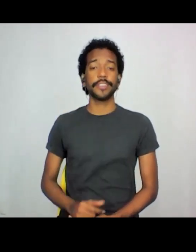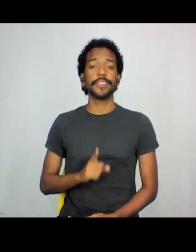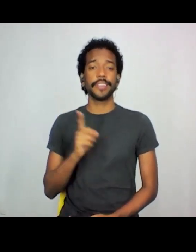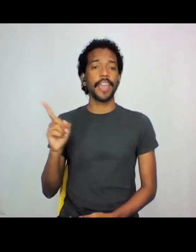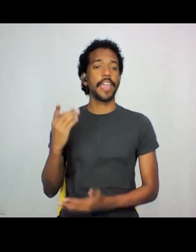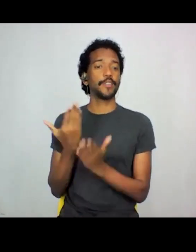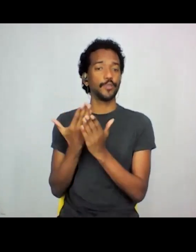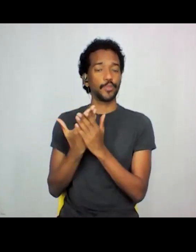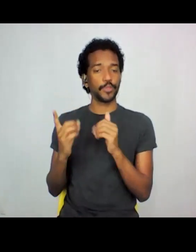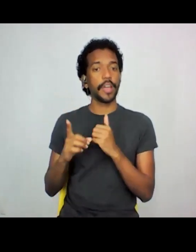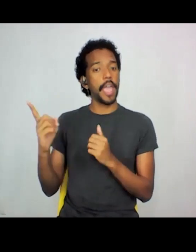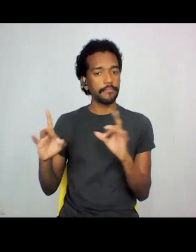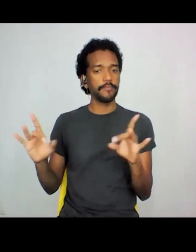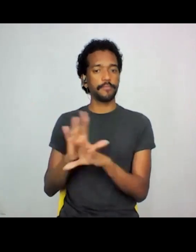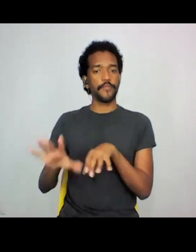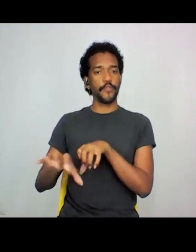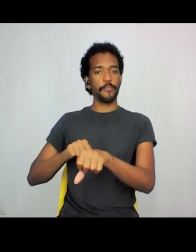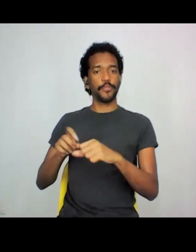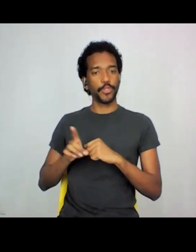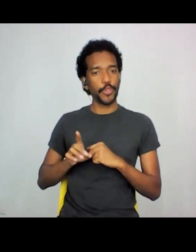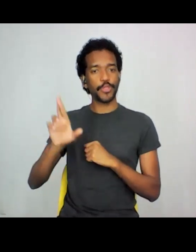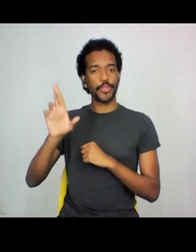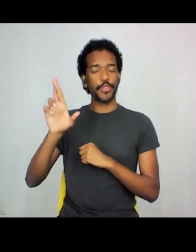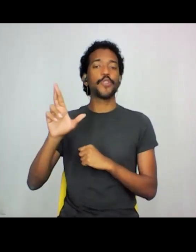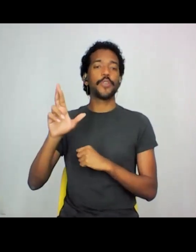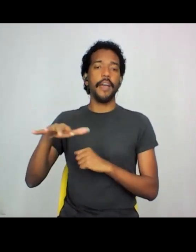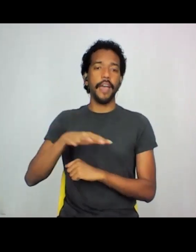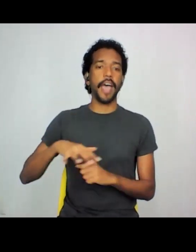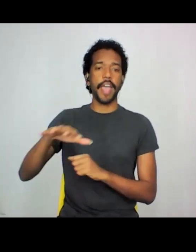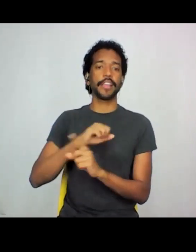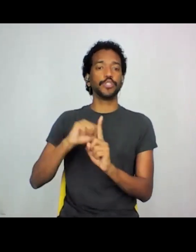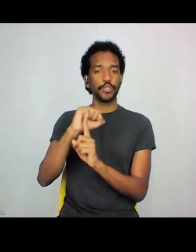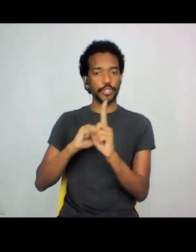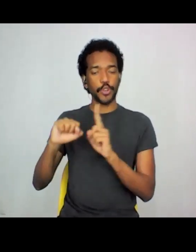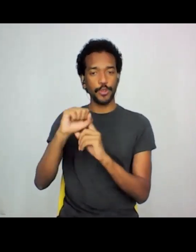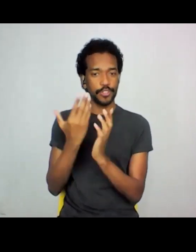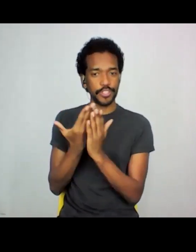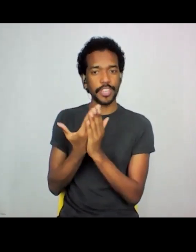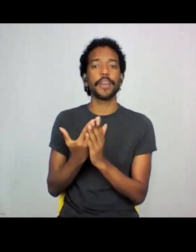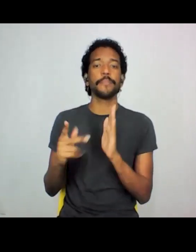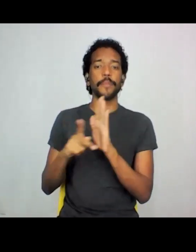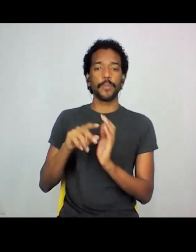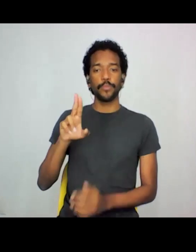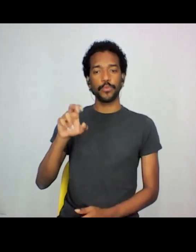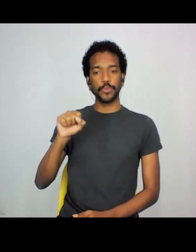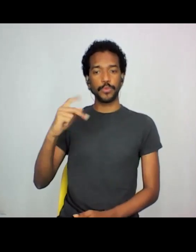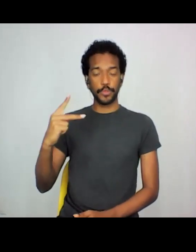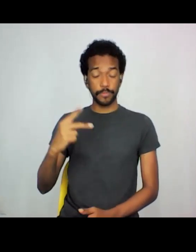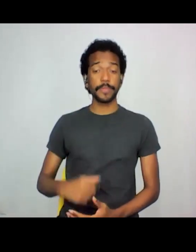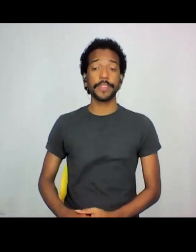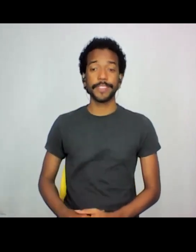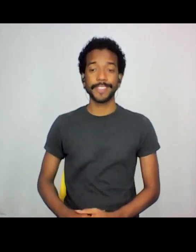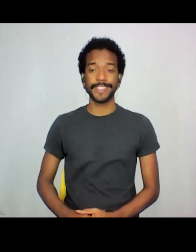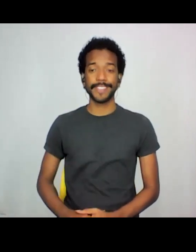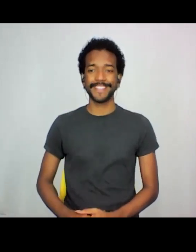Doutorando, já é doutor, já é doutor em sociologia pela Universidade de São Paulo, teve a